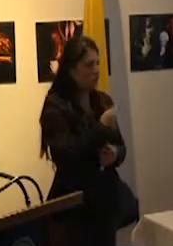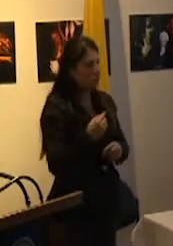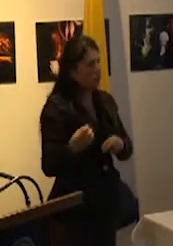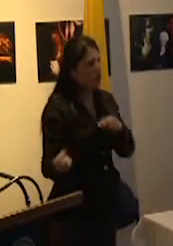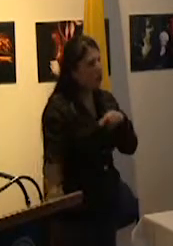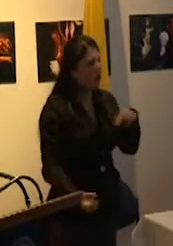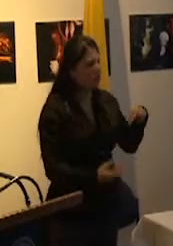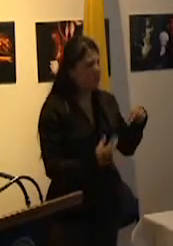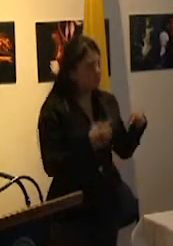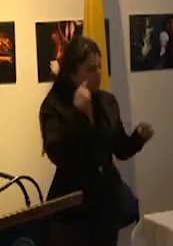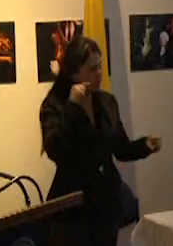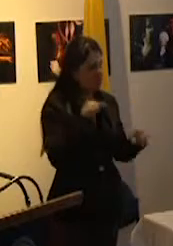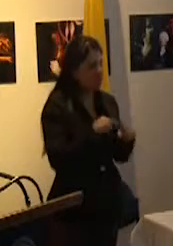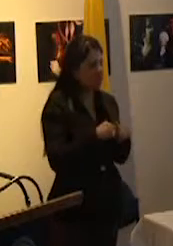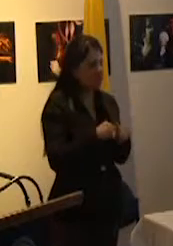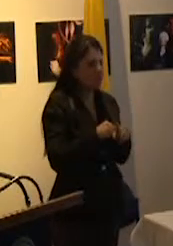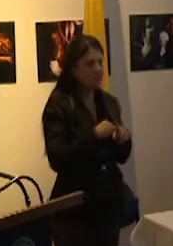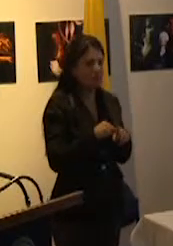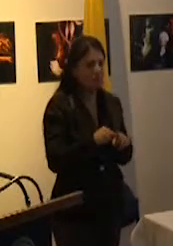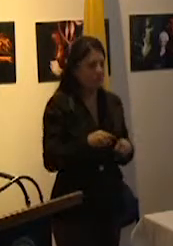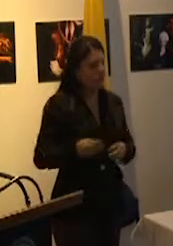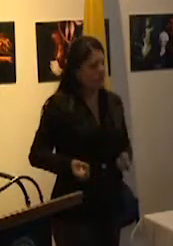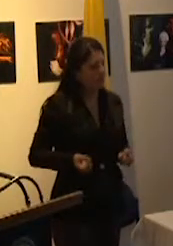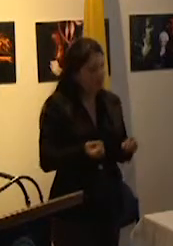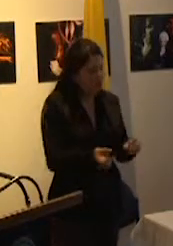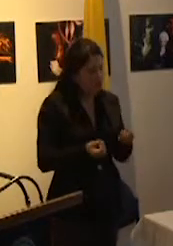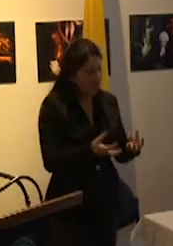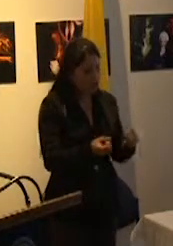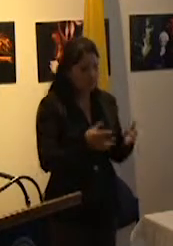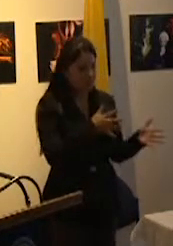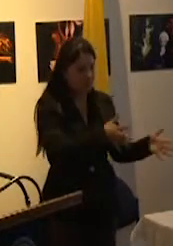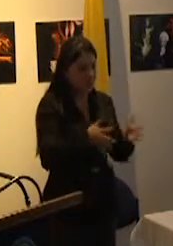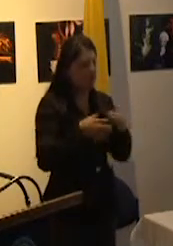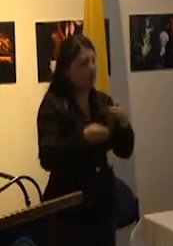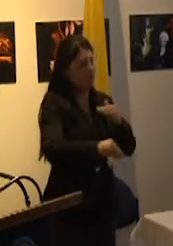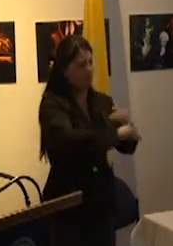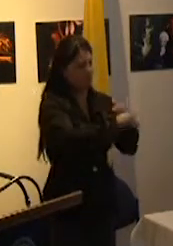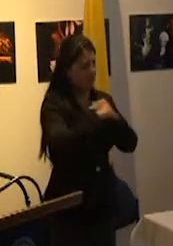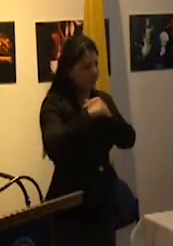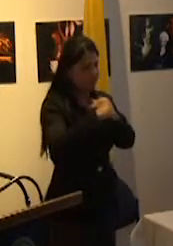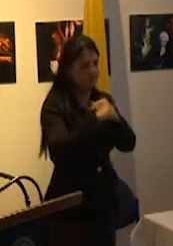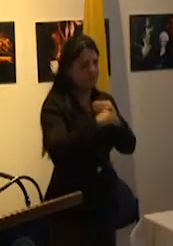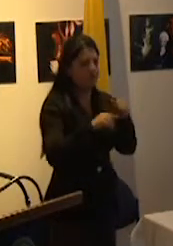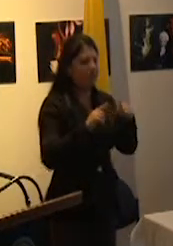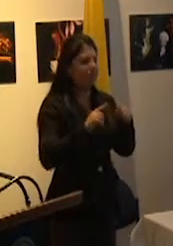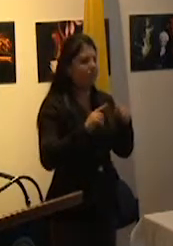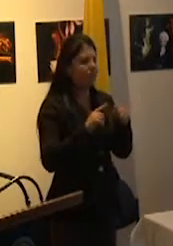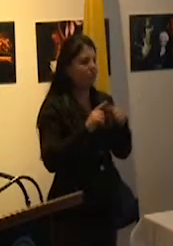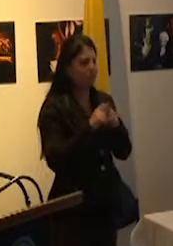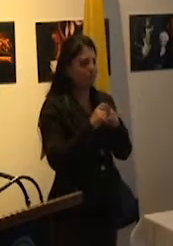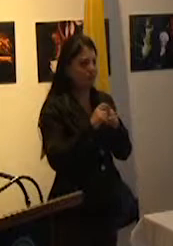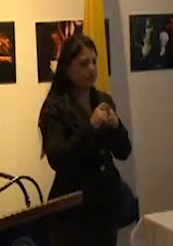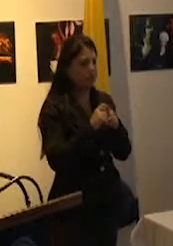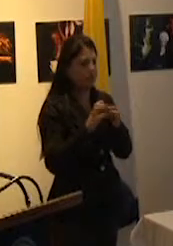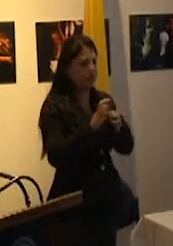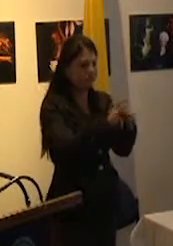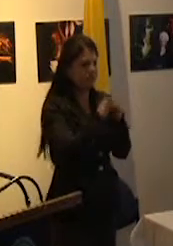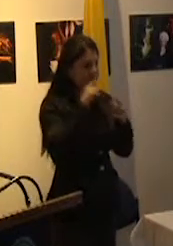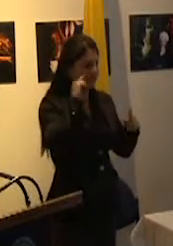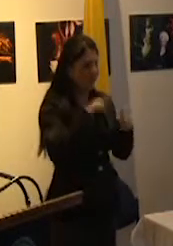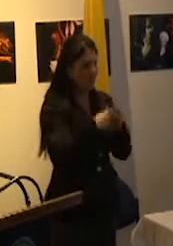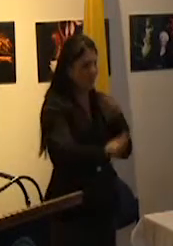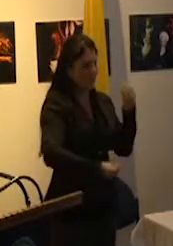necesita un pueblo culto para prepararse debidamente para el desempeño de las múltiples funciones de la vida